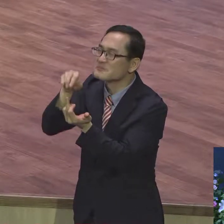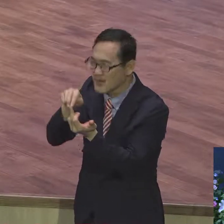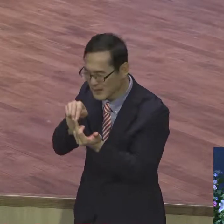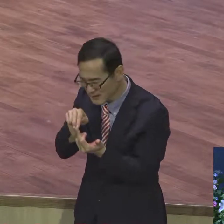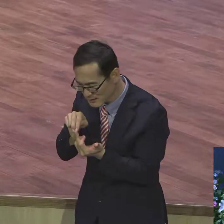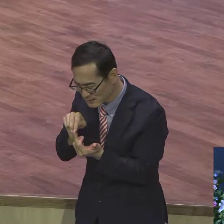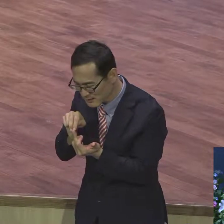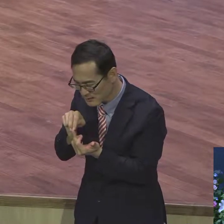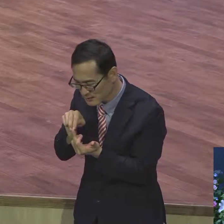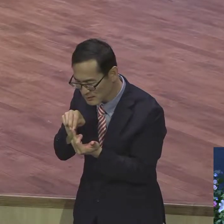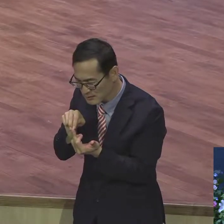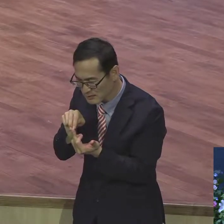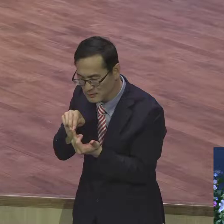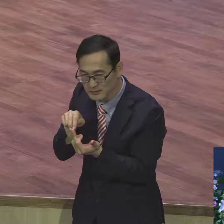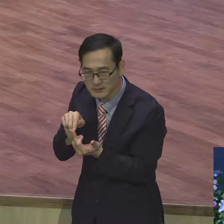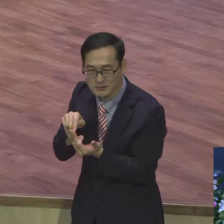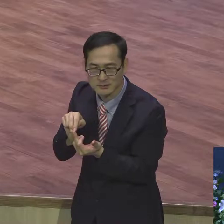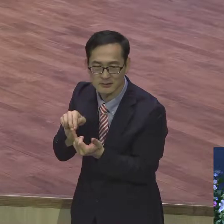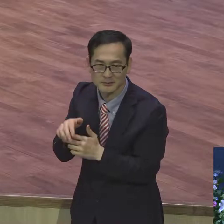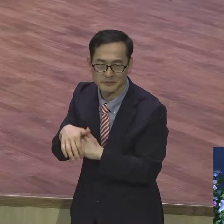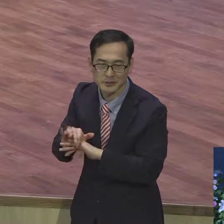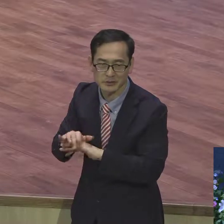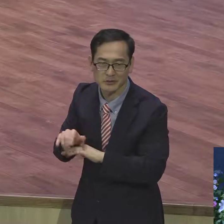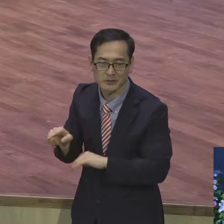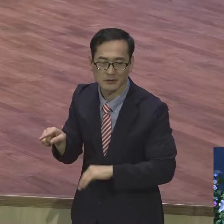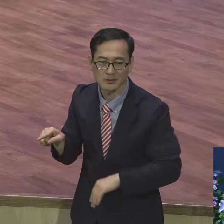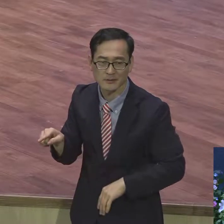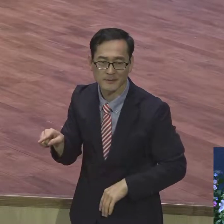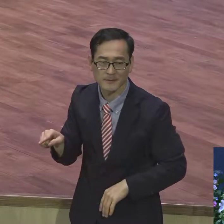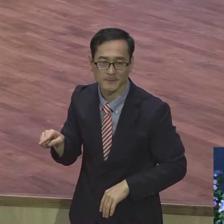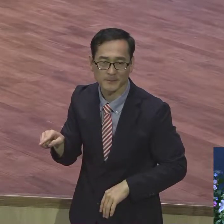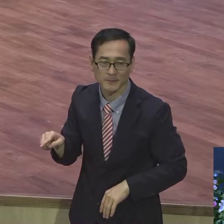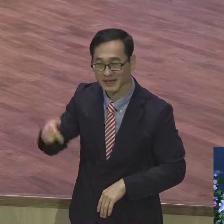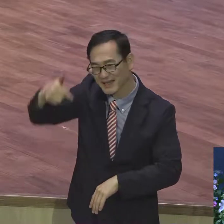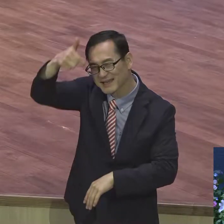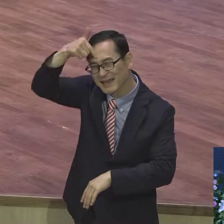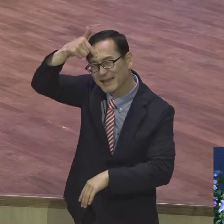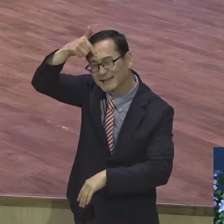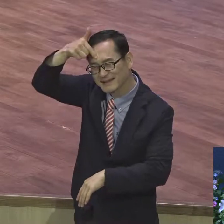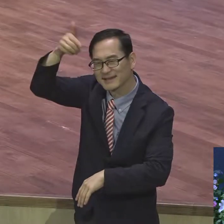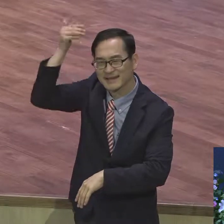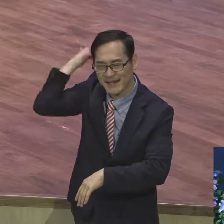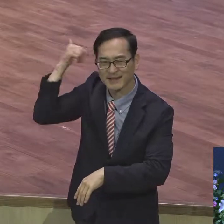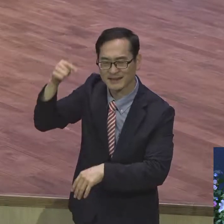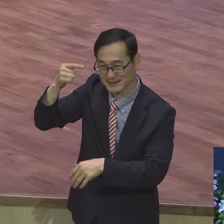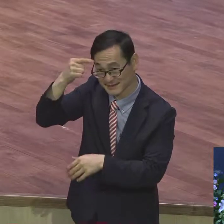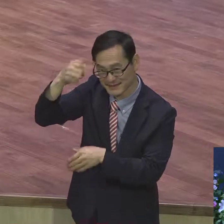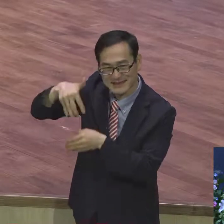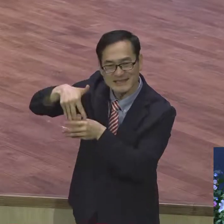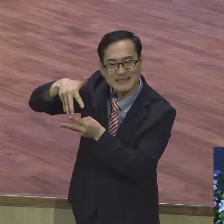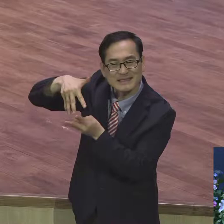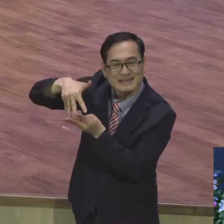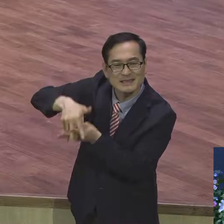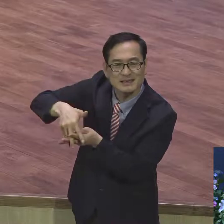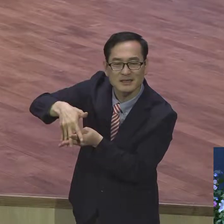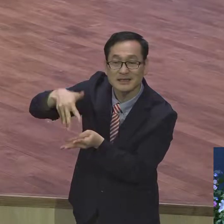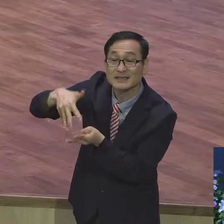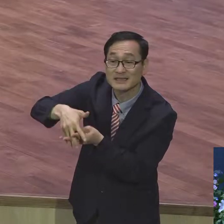이걸 예틀이오. 예틀. 예틀입니다. 우리 영계전 성도는 이제 영적 좌표